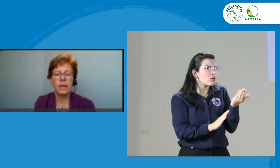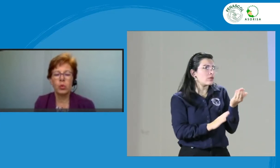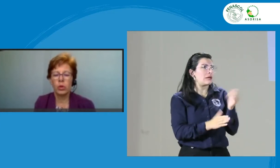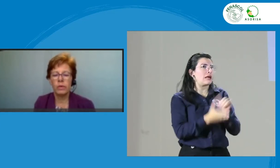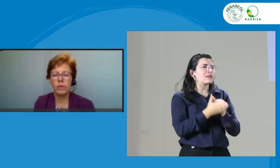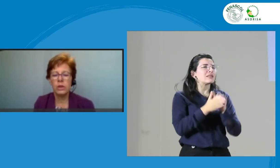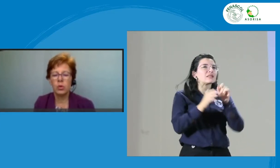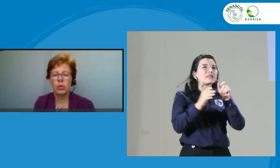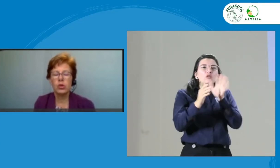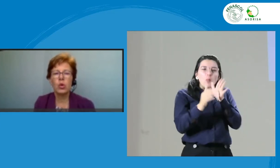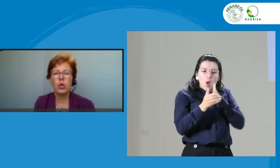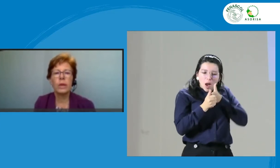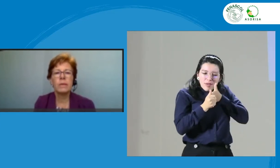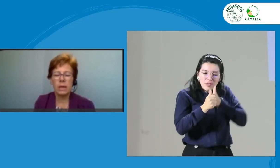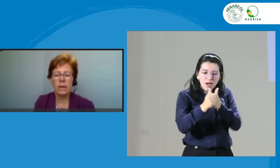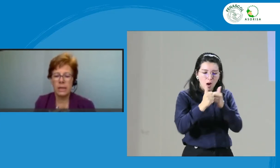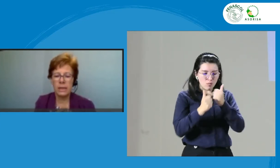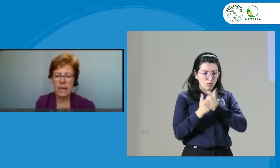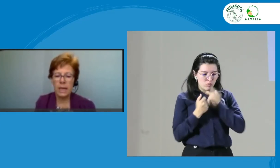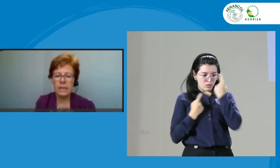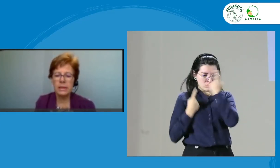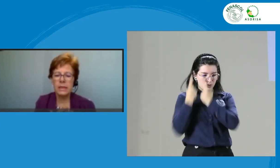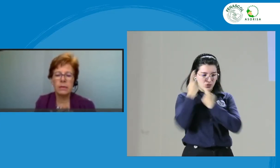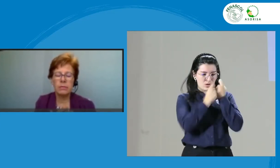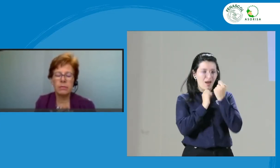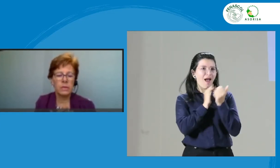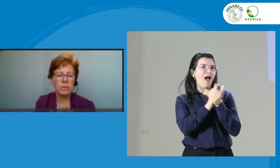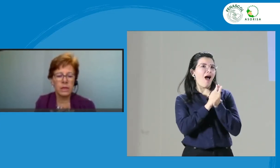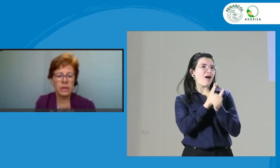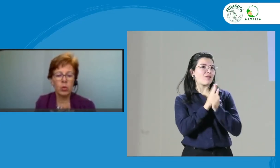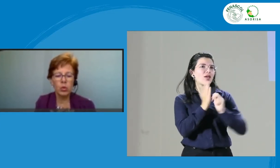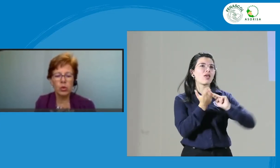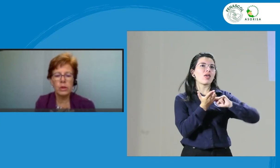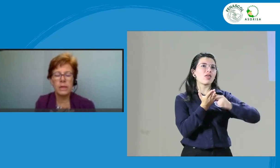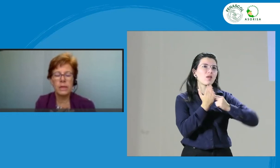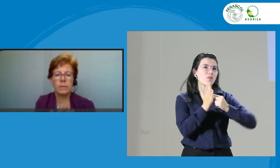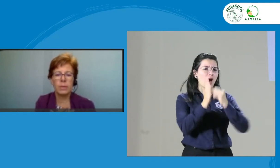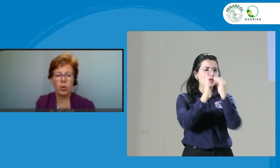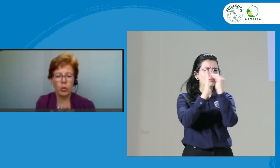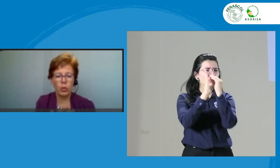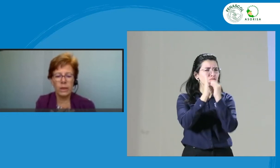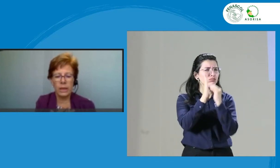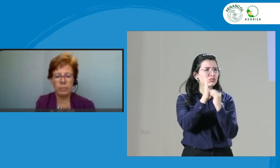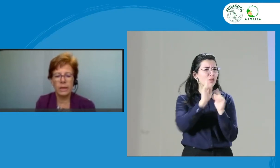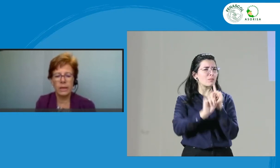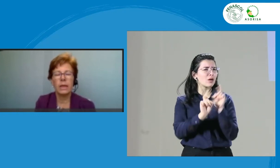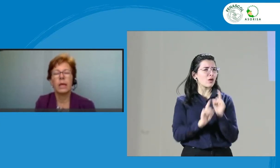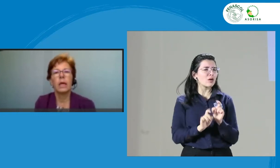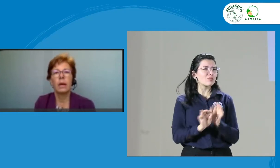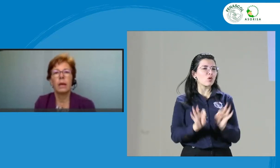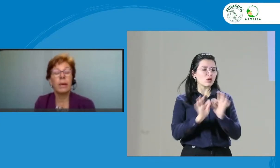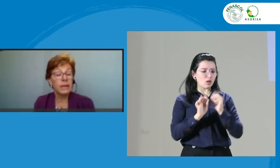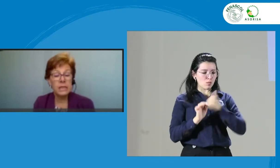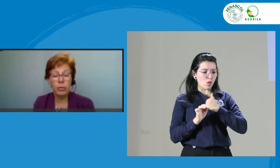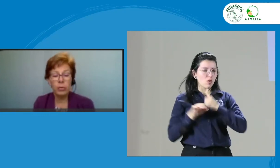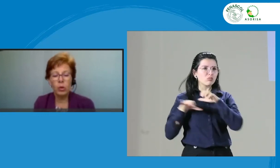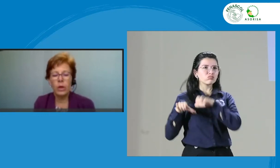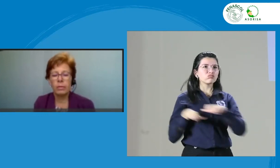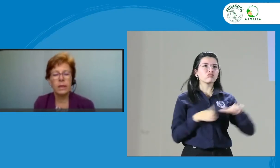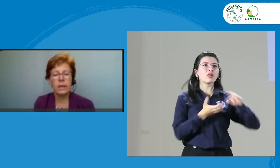autoreflexión sobre mis habilidades y mis recursos de desempeño como intérprete. ¿Participo regularmente en